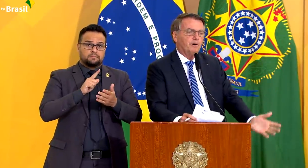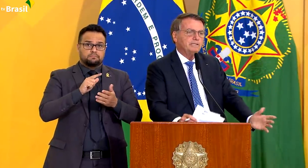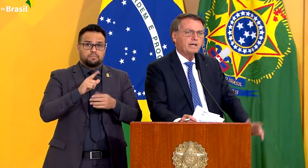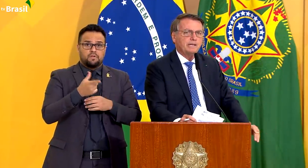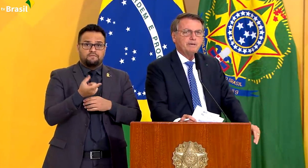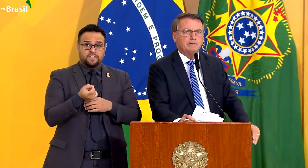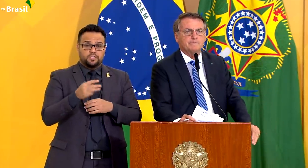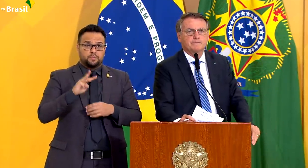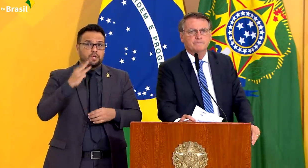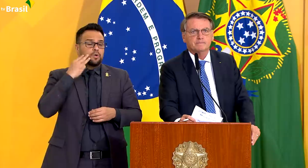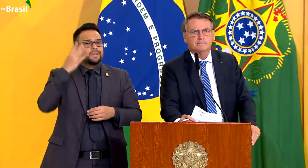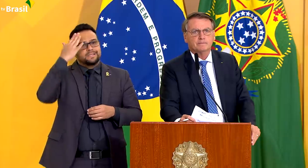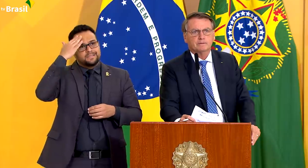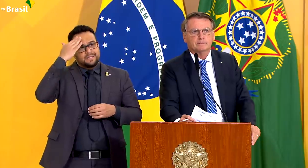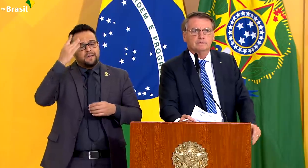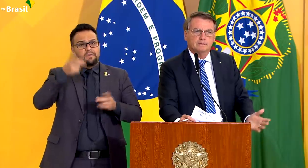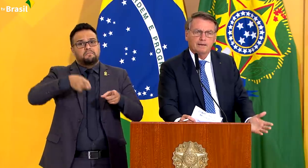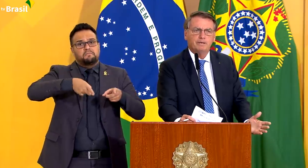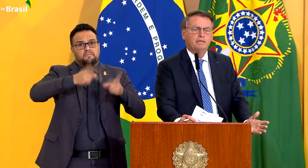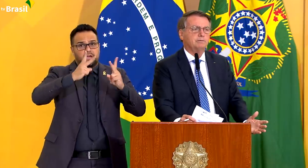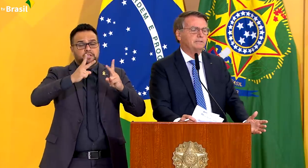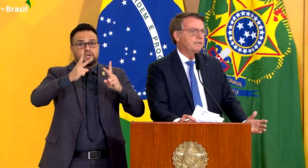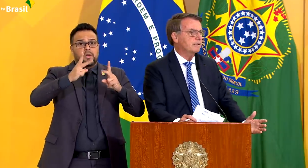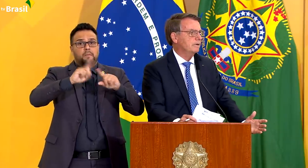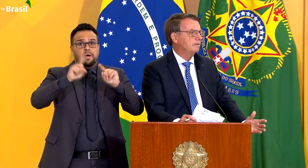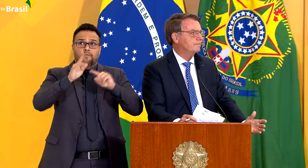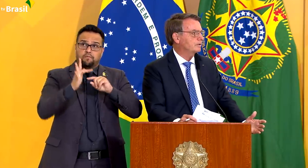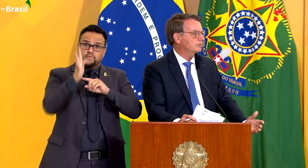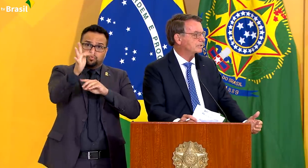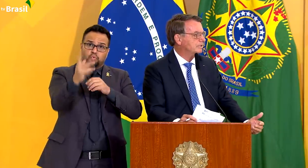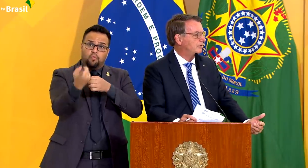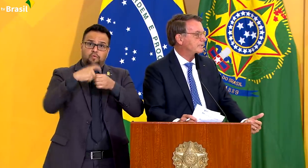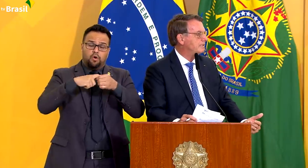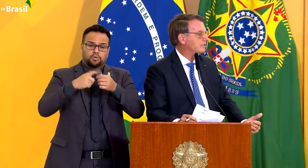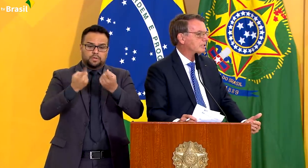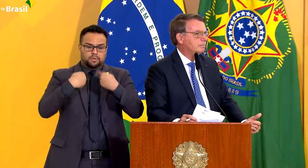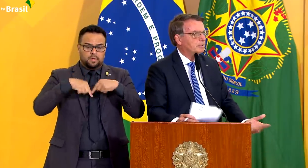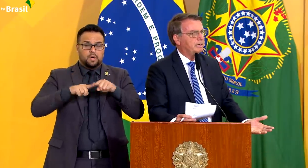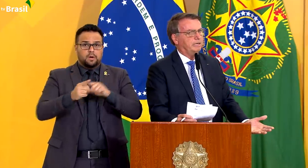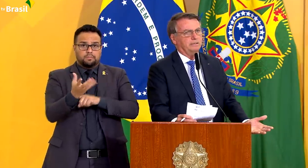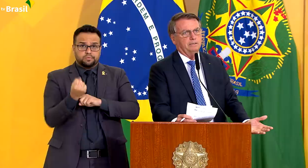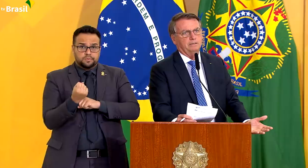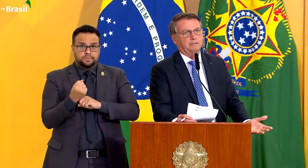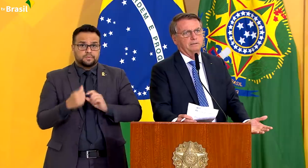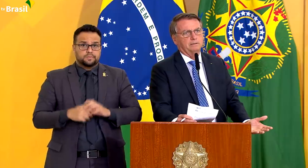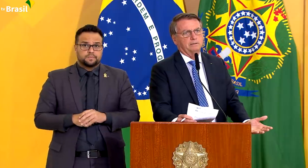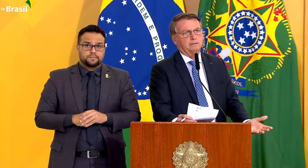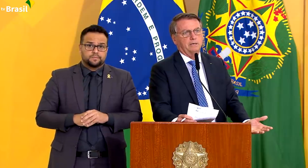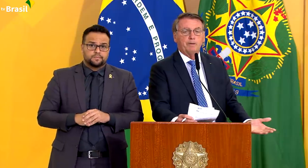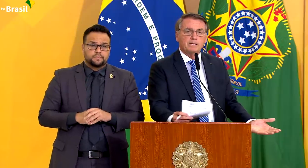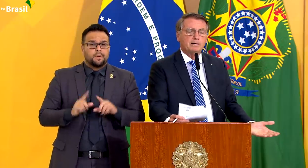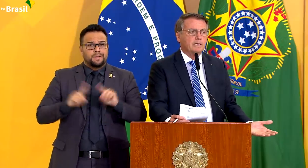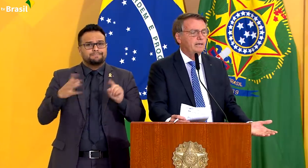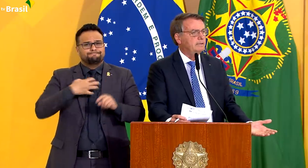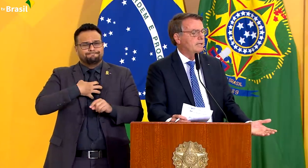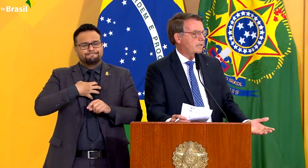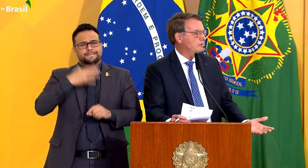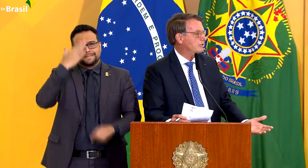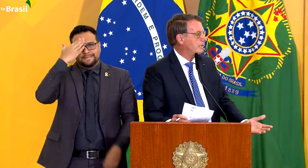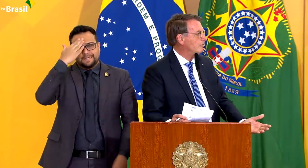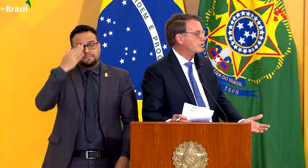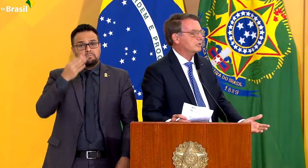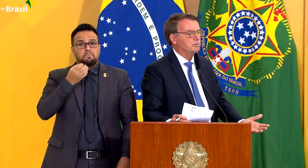pode recebê-lo. E lamento a decisão judicial nesse sentido, porque é bacana,